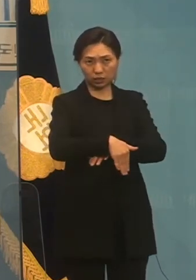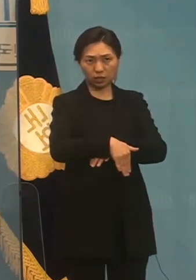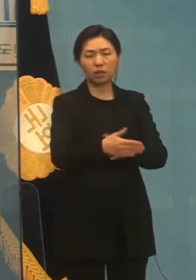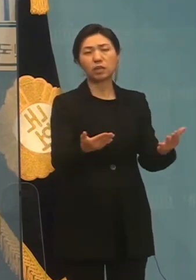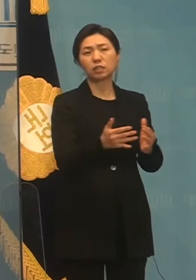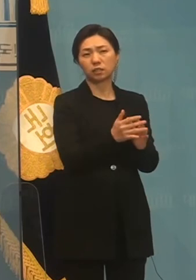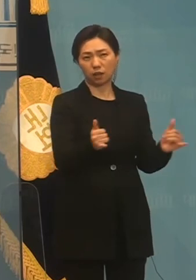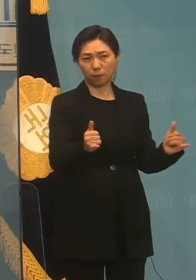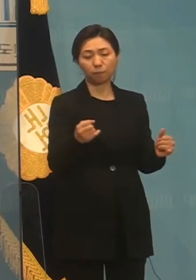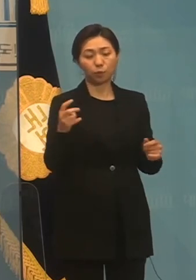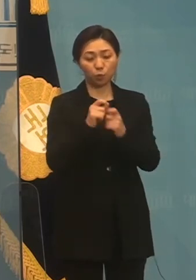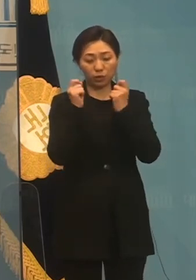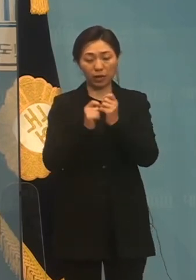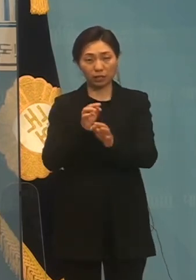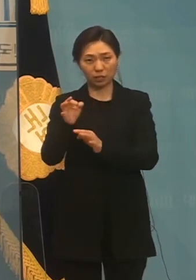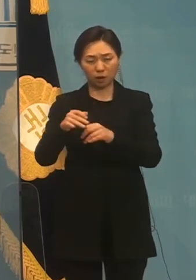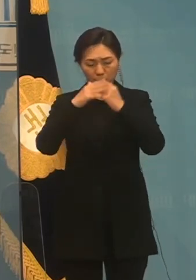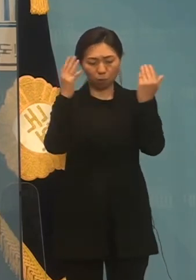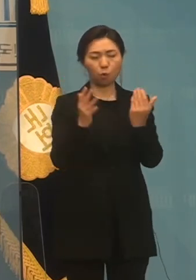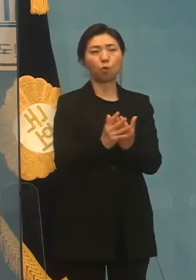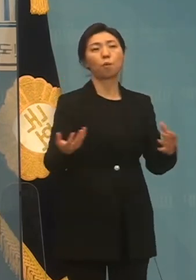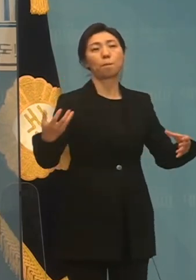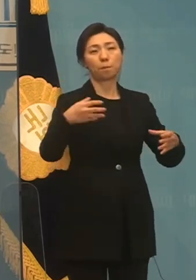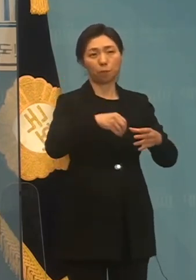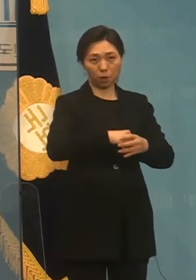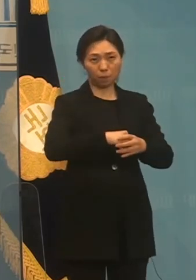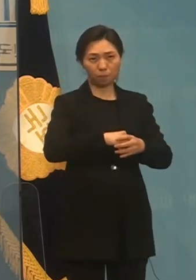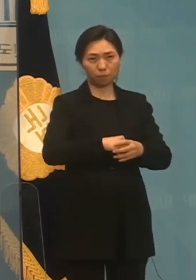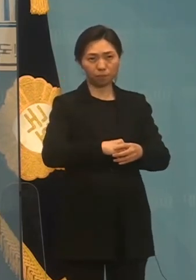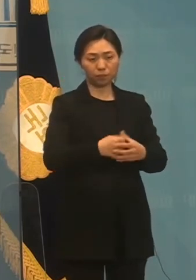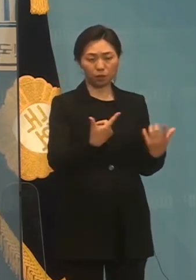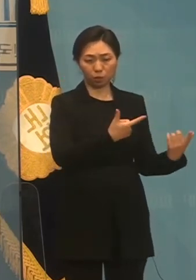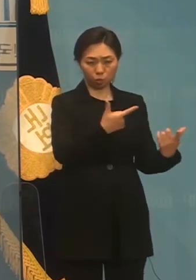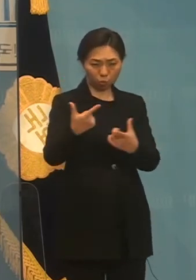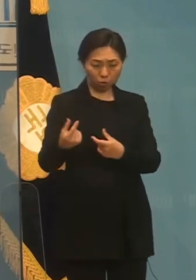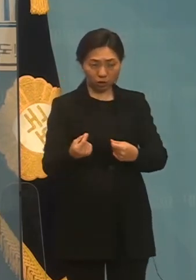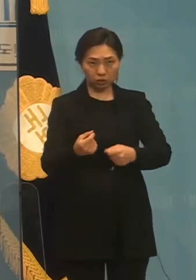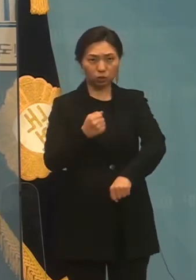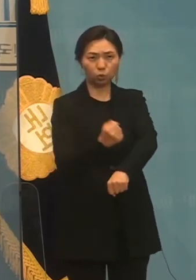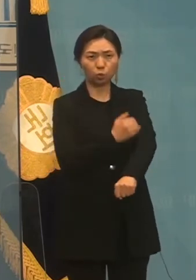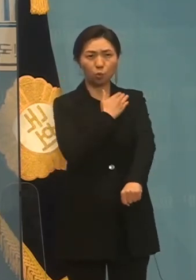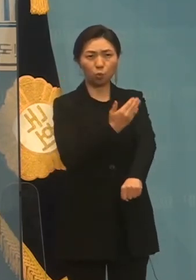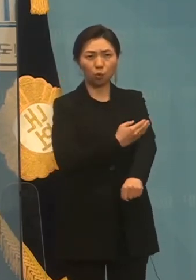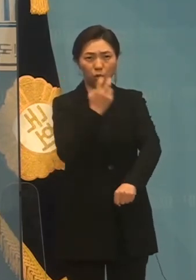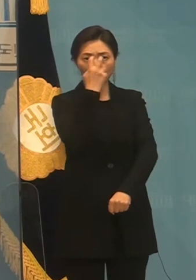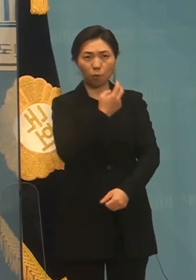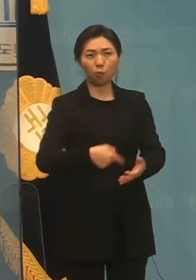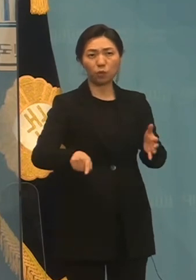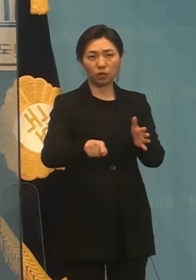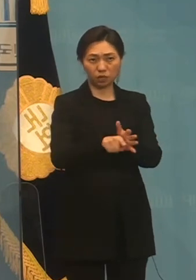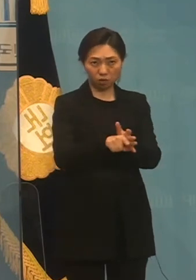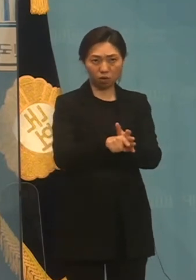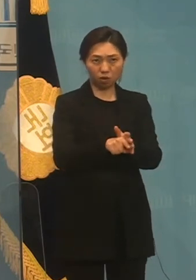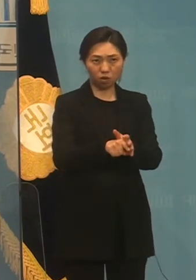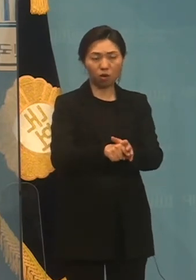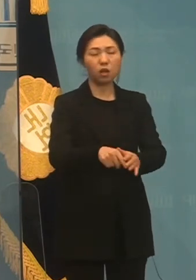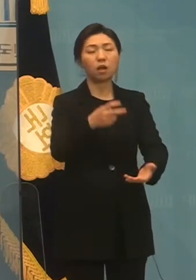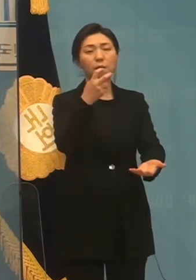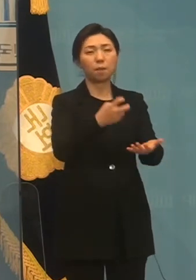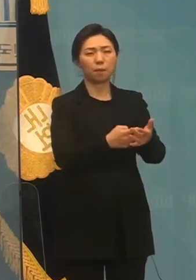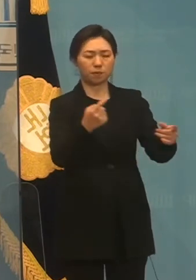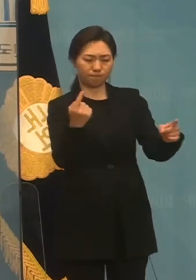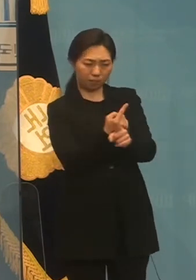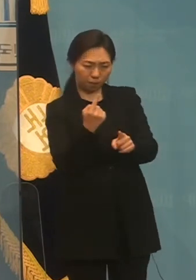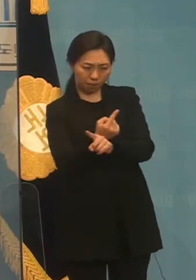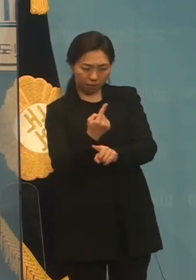자영업자 시민을 포함한 모든 일하는 시민이 동등한 노동권을 누릴 수 있도록 노동법 체계를 전면적으로